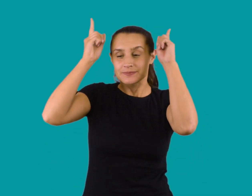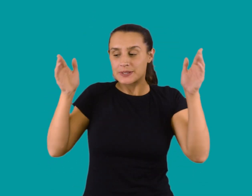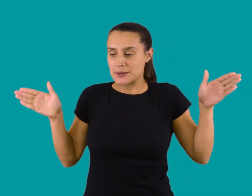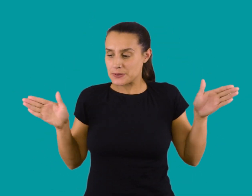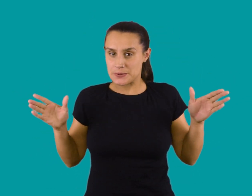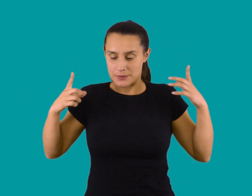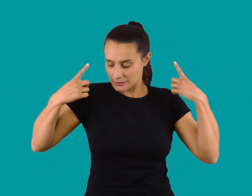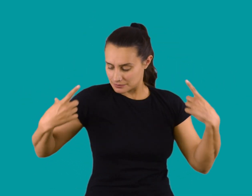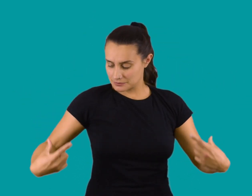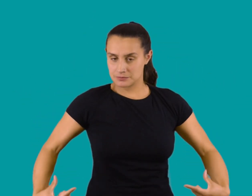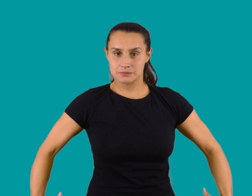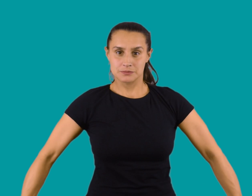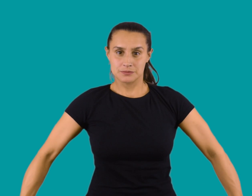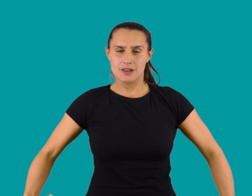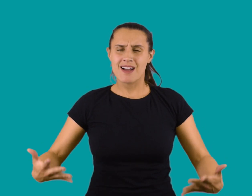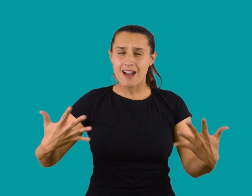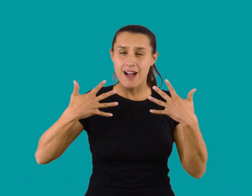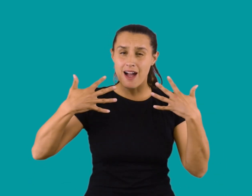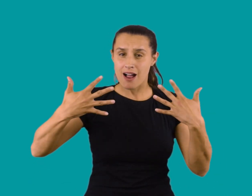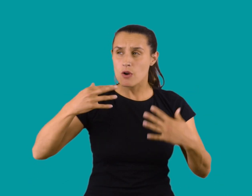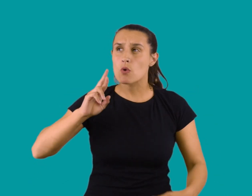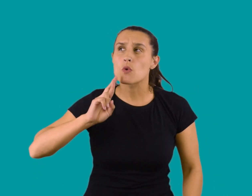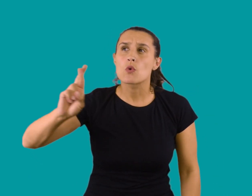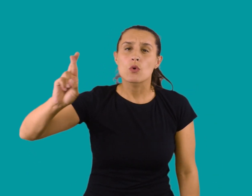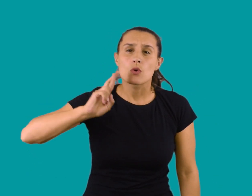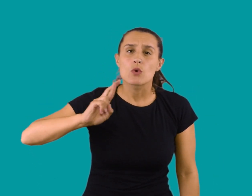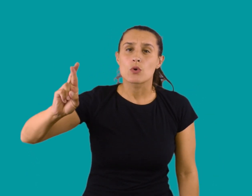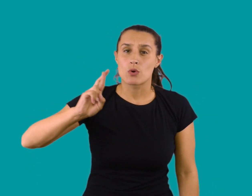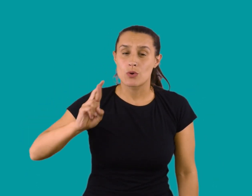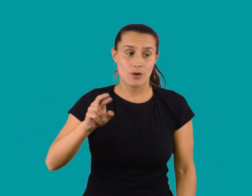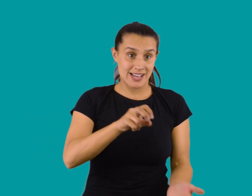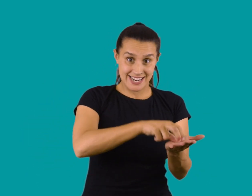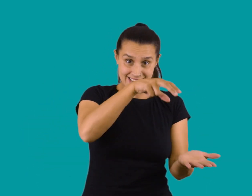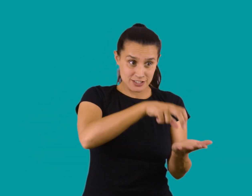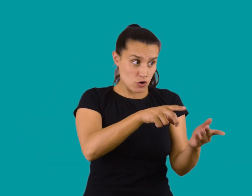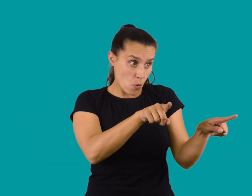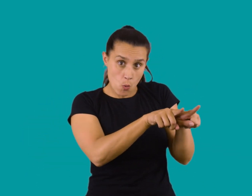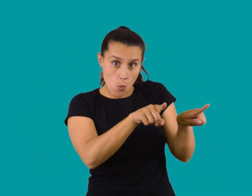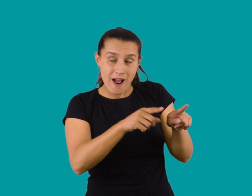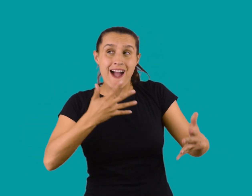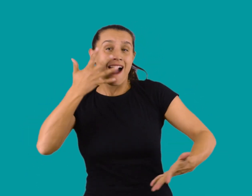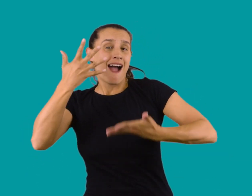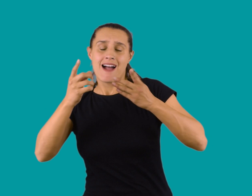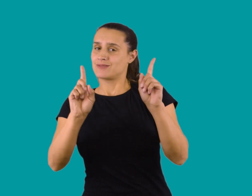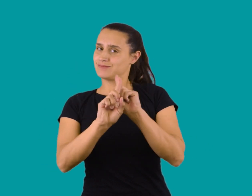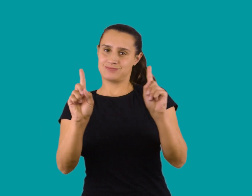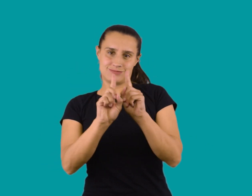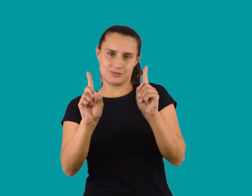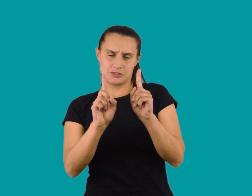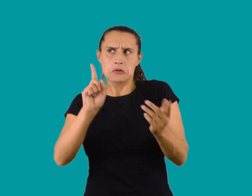destacan por emitir sonidos en los días de calor. Al igual que el de los grillos, no se trata de un verdadero